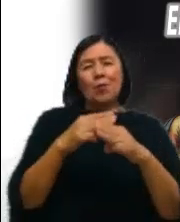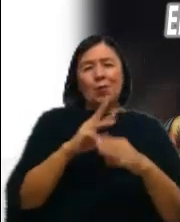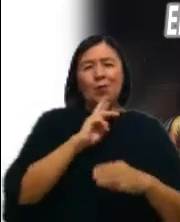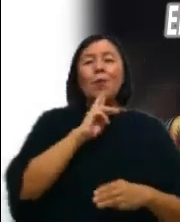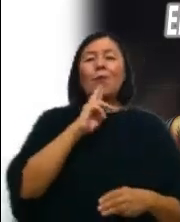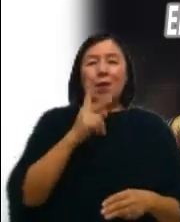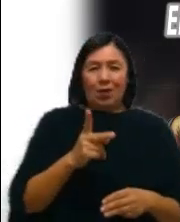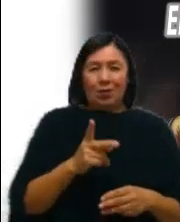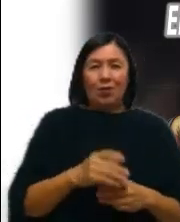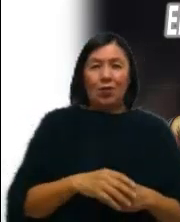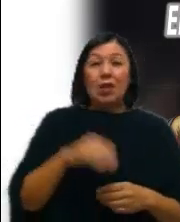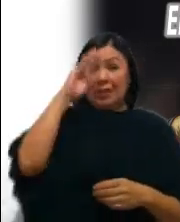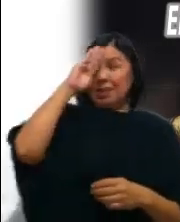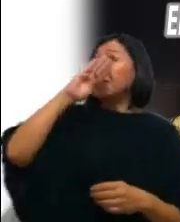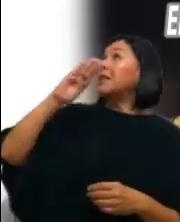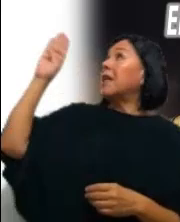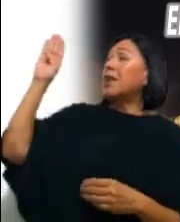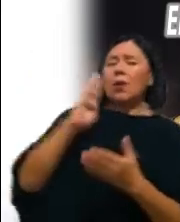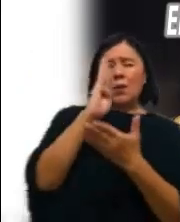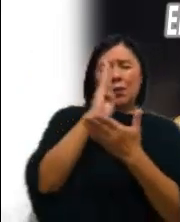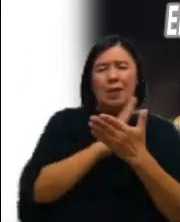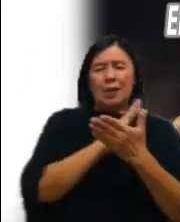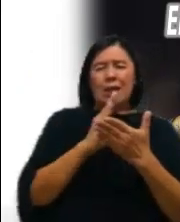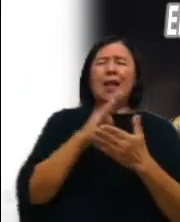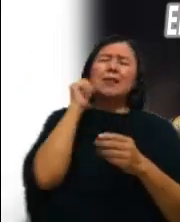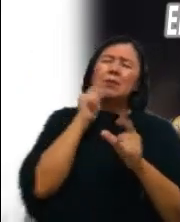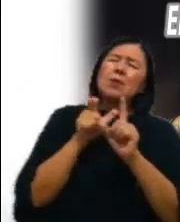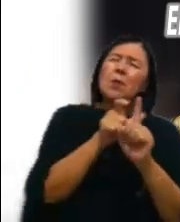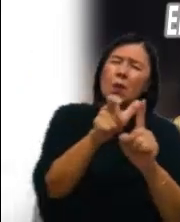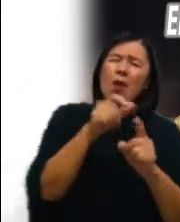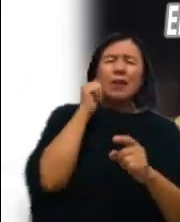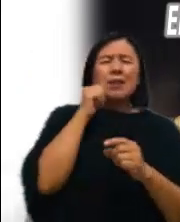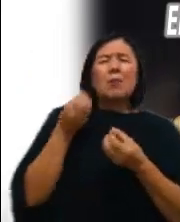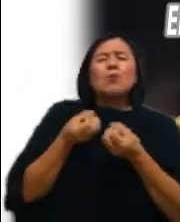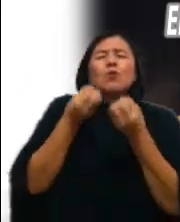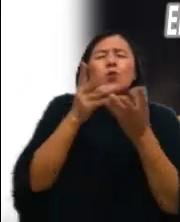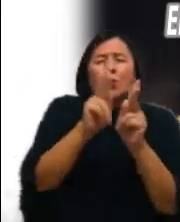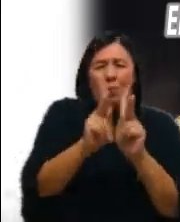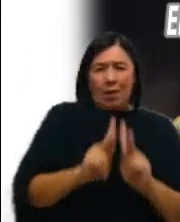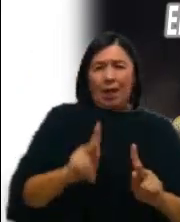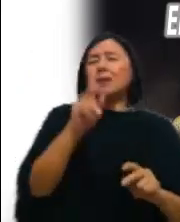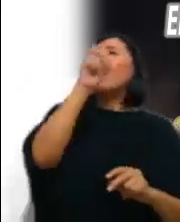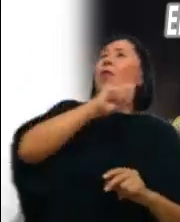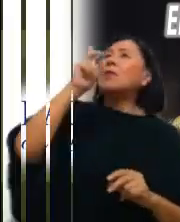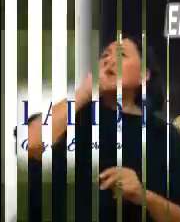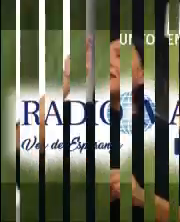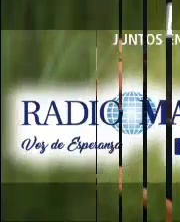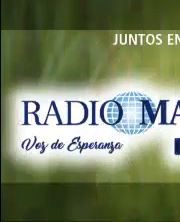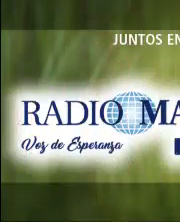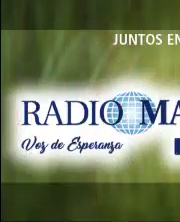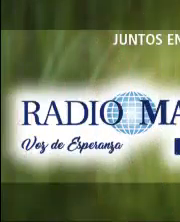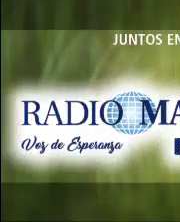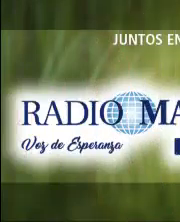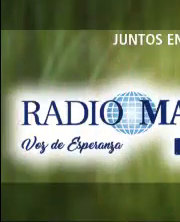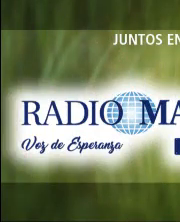Que el Señor te bendiga, te guarde y te dé su paz En nombre del Padre, del Hijo y del Espíritu Santo